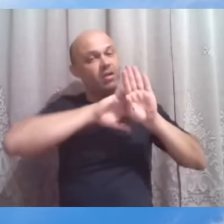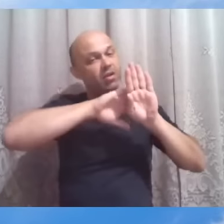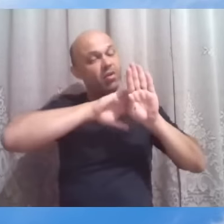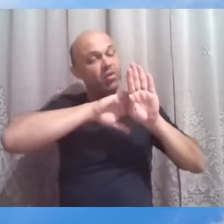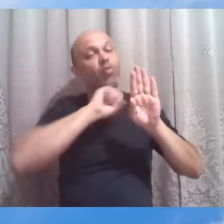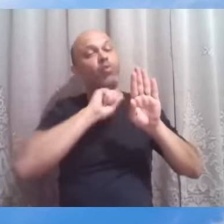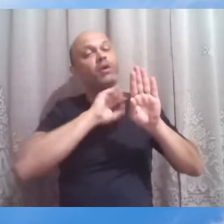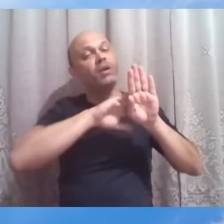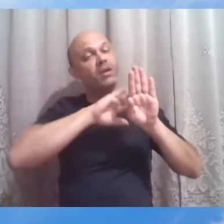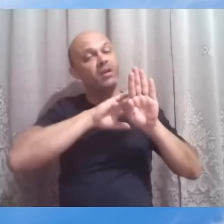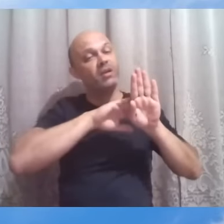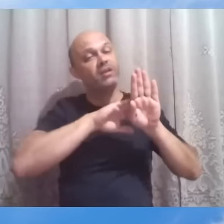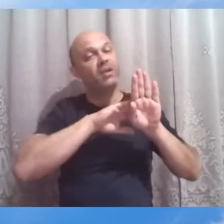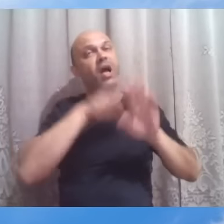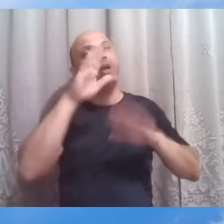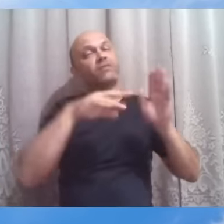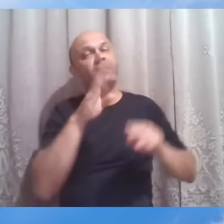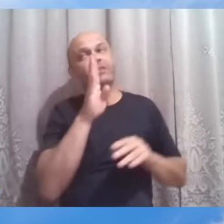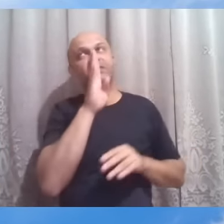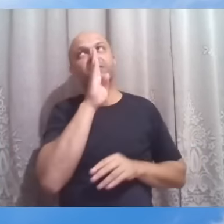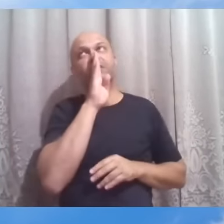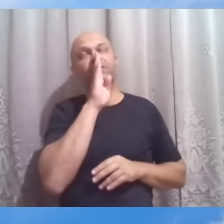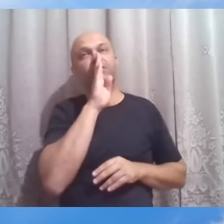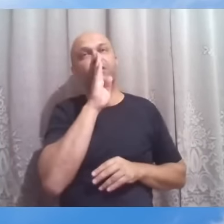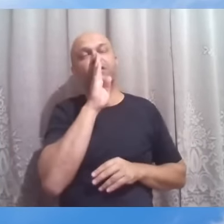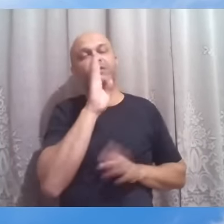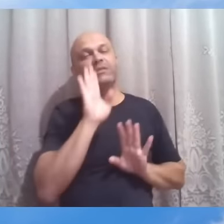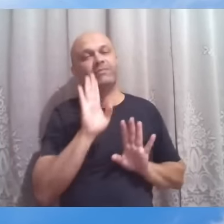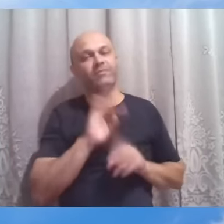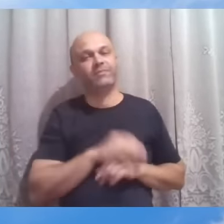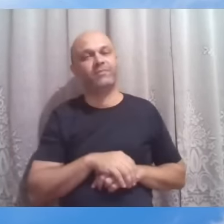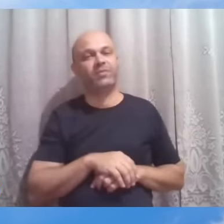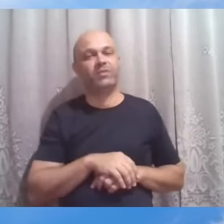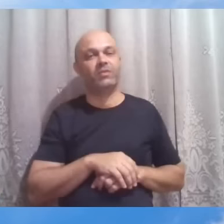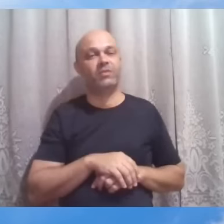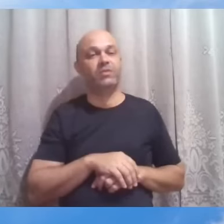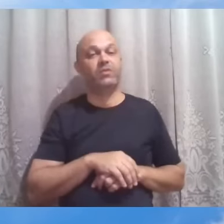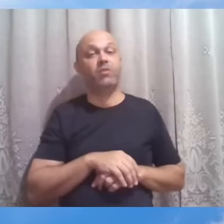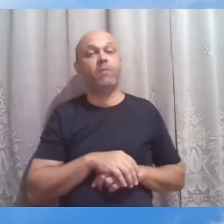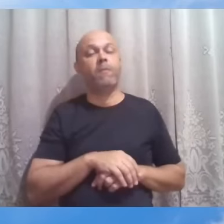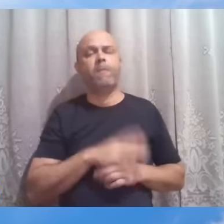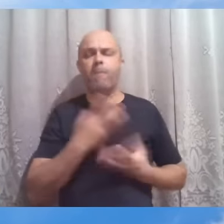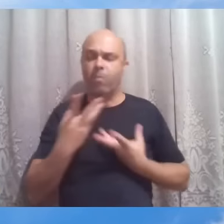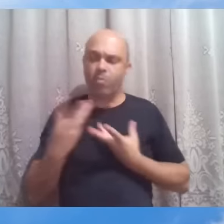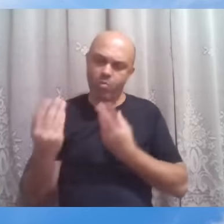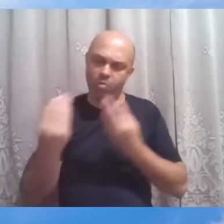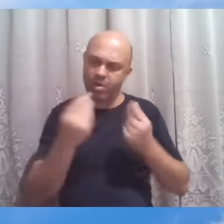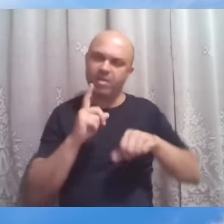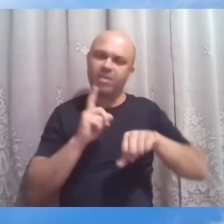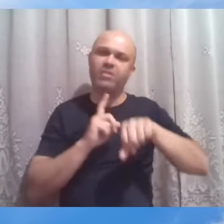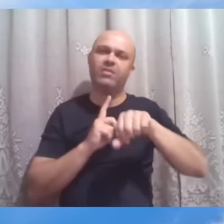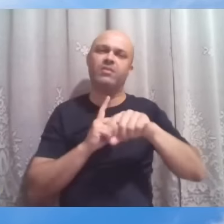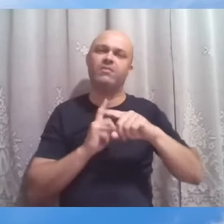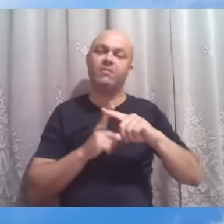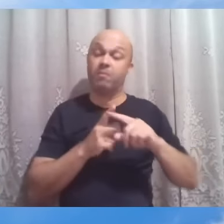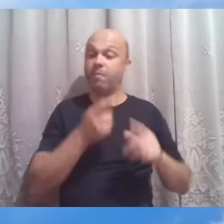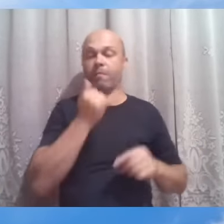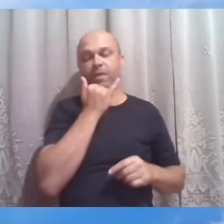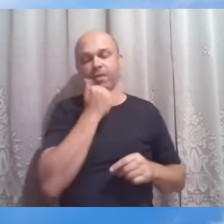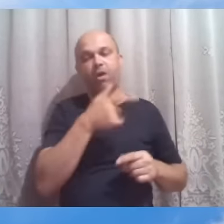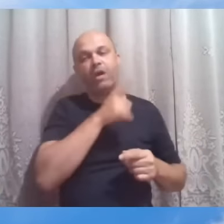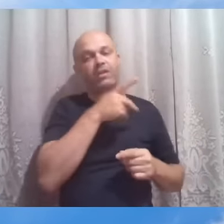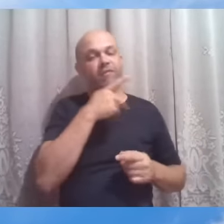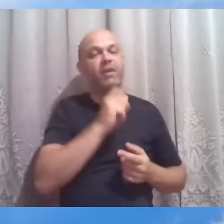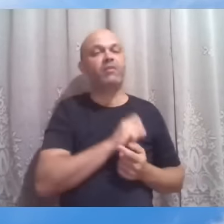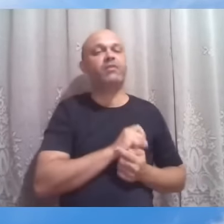em geral silenciosa e sutil do mestre. Em muitas ocasiões, perdão, antes ele diz, nem sempre é